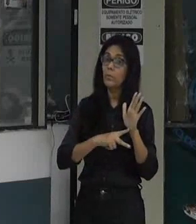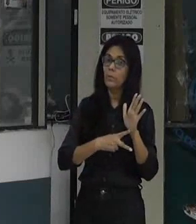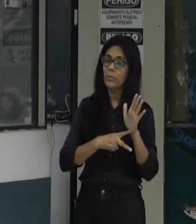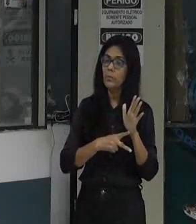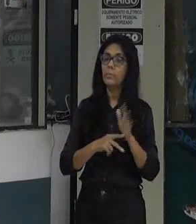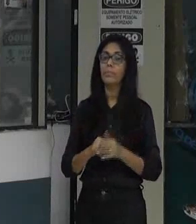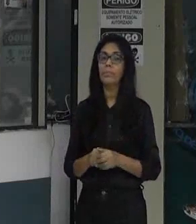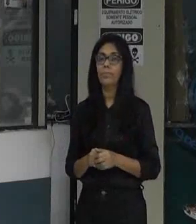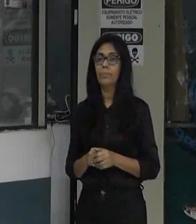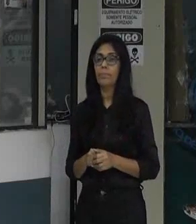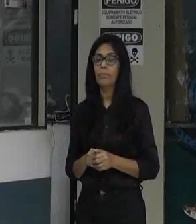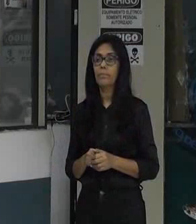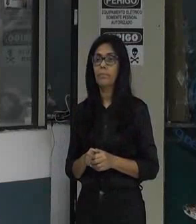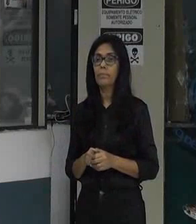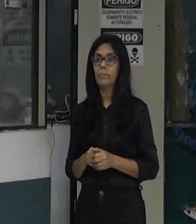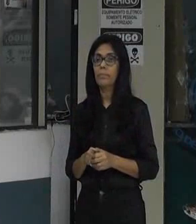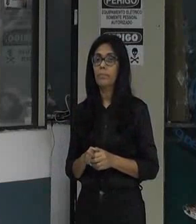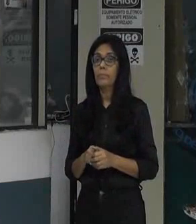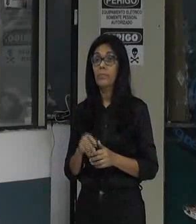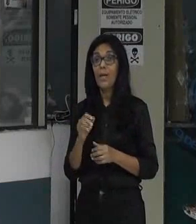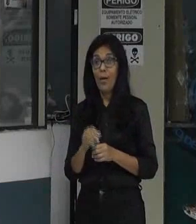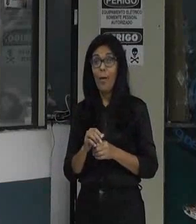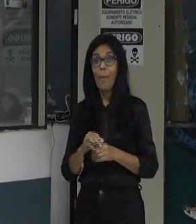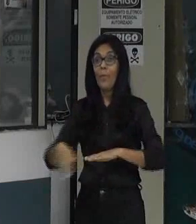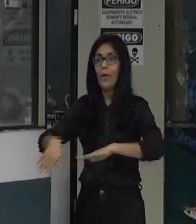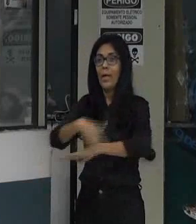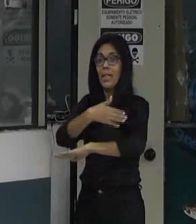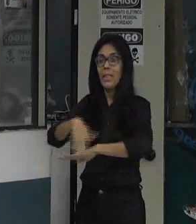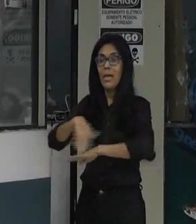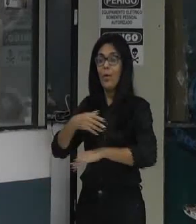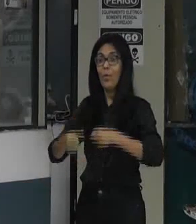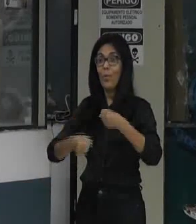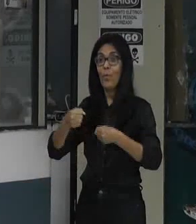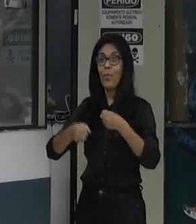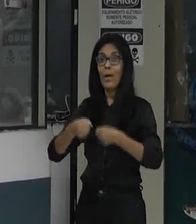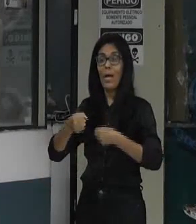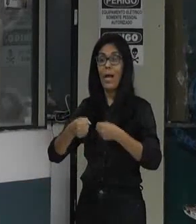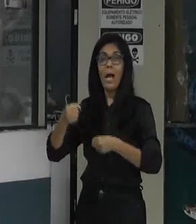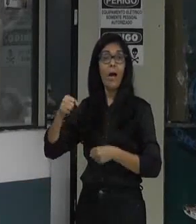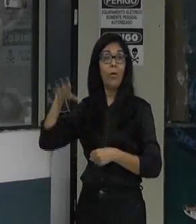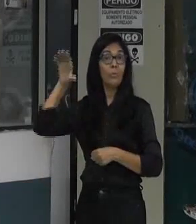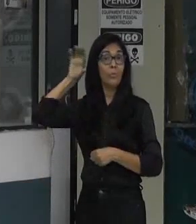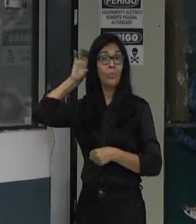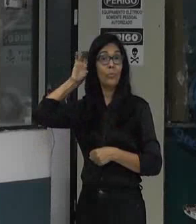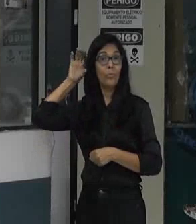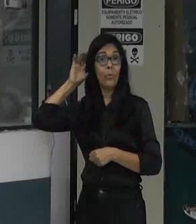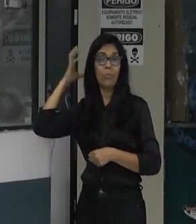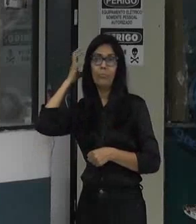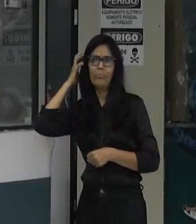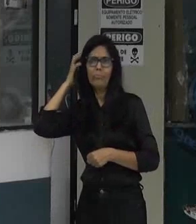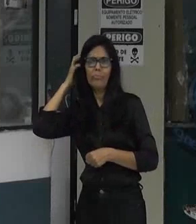Colocar só o carro de som, chamando para audiência, interessante, mas não é suficiente, é pouco.